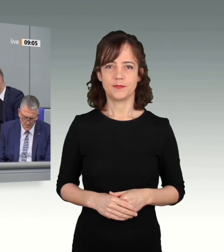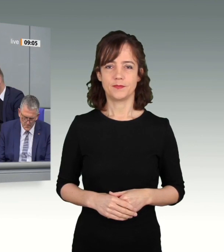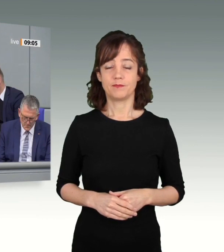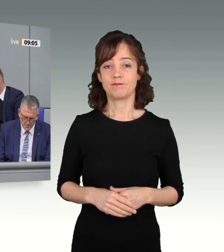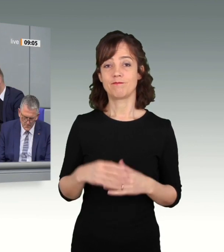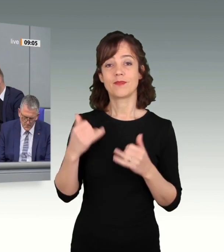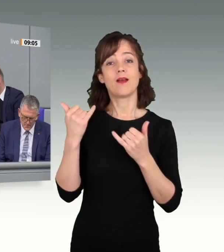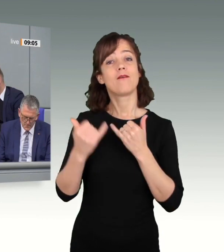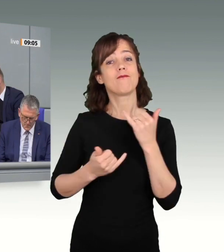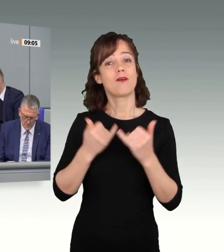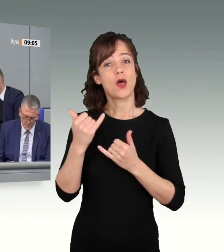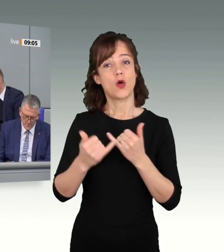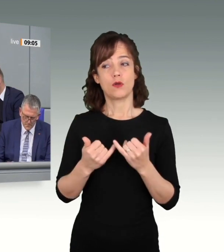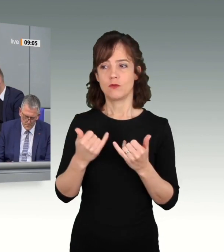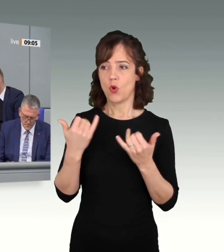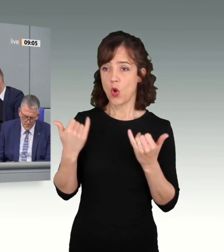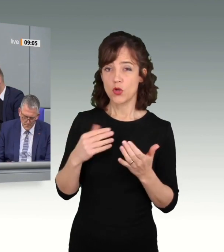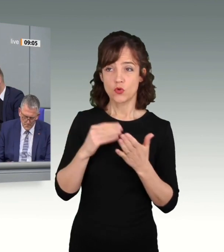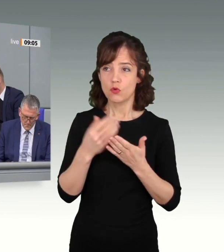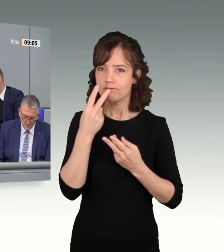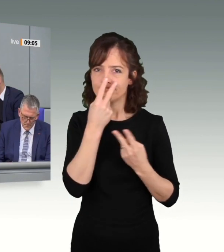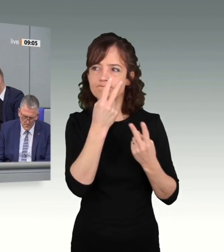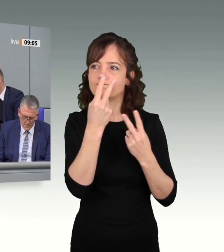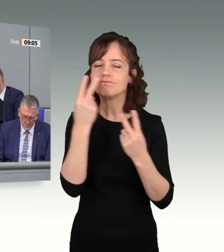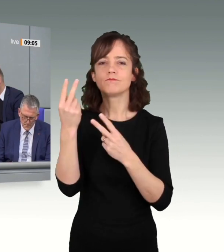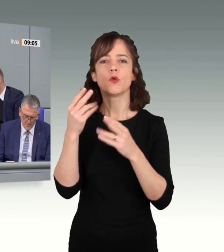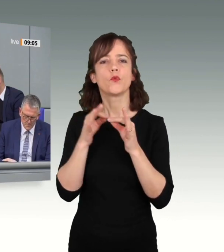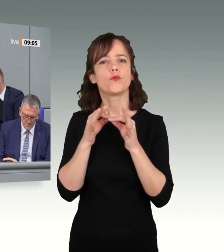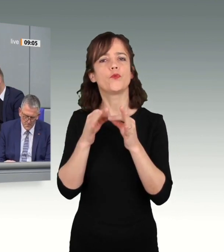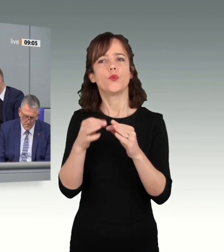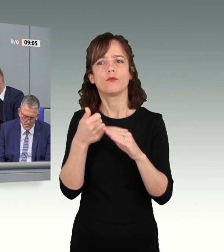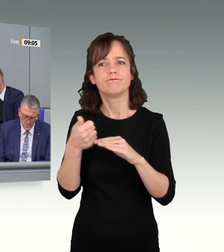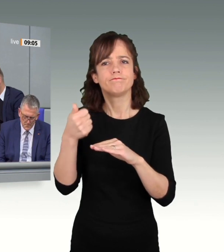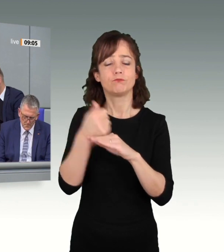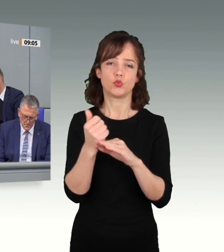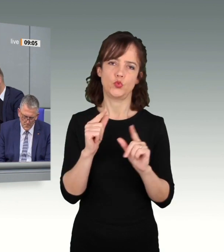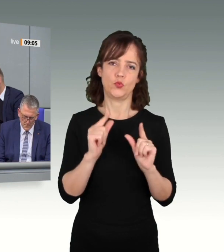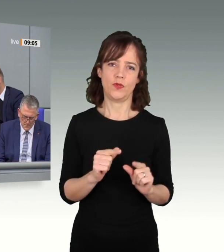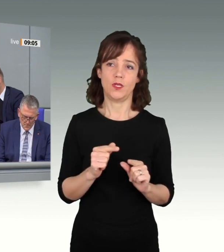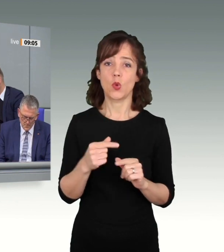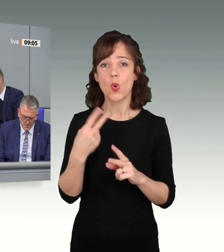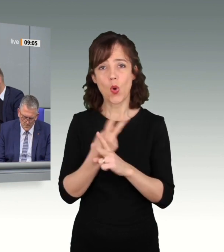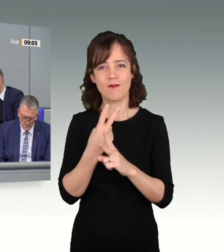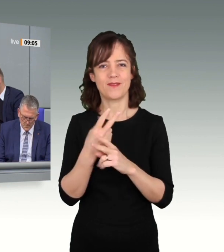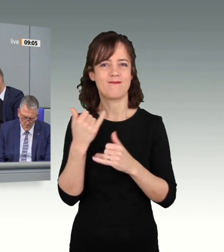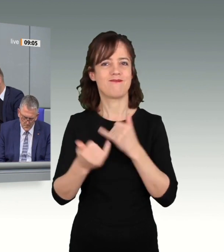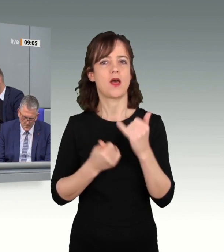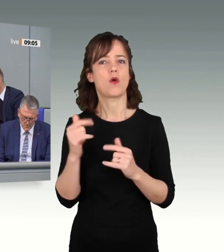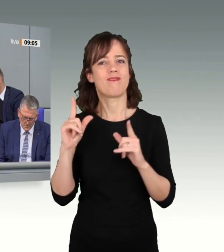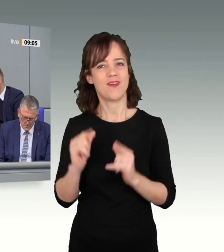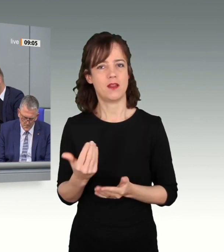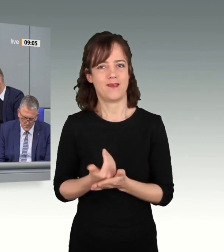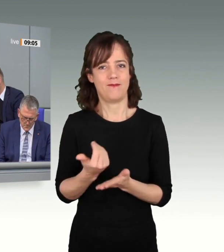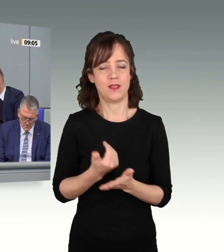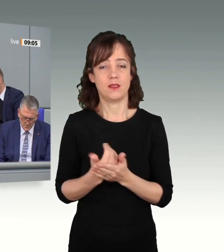Frauen sind auch heute in Führungspositionen unterrepräsentiert. Sie verdienen oft weniger. Sie leisten